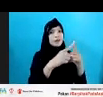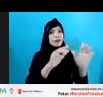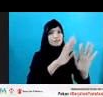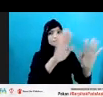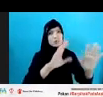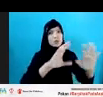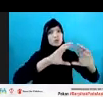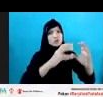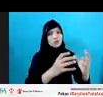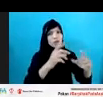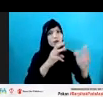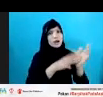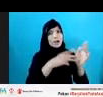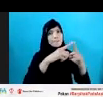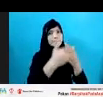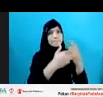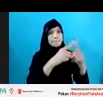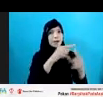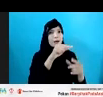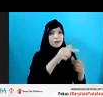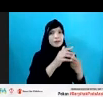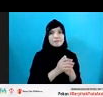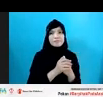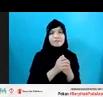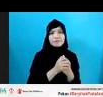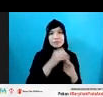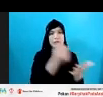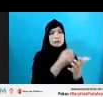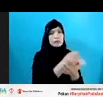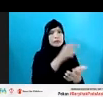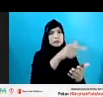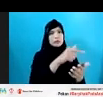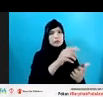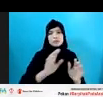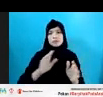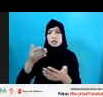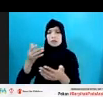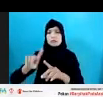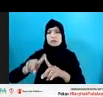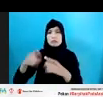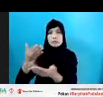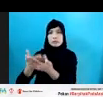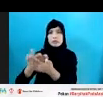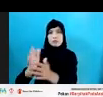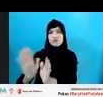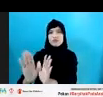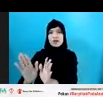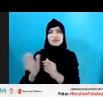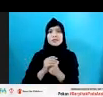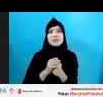Anak mengalami kekerasan di ruang itu, bukan di ruang nyata, di empirical